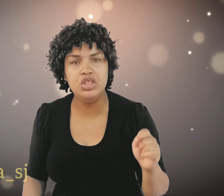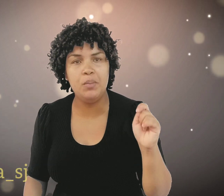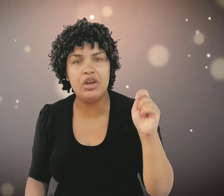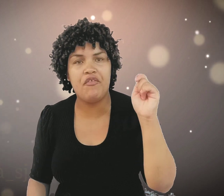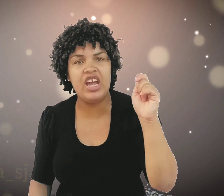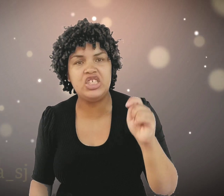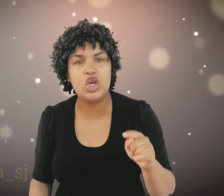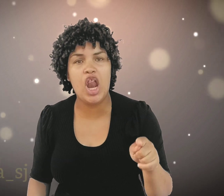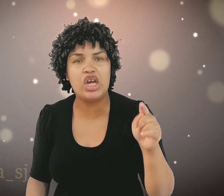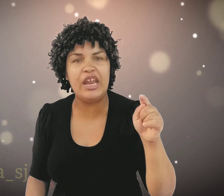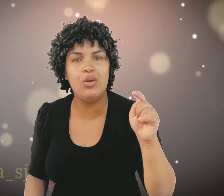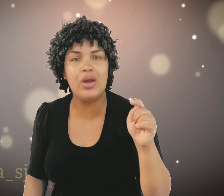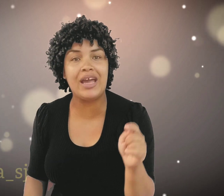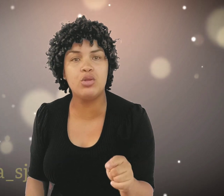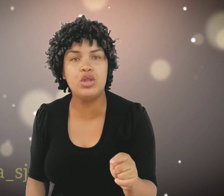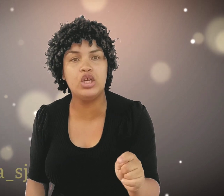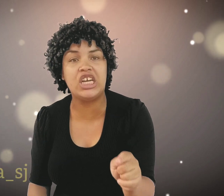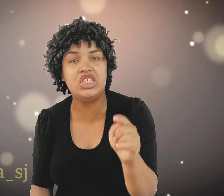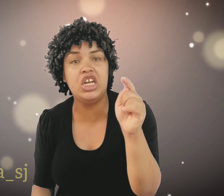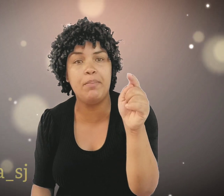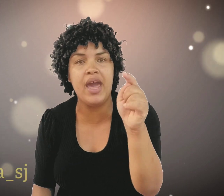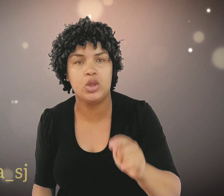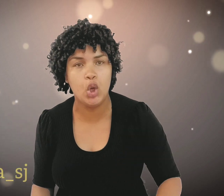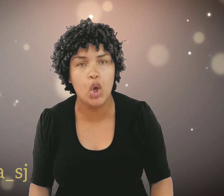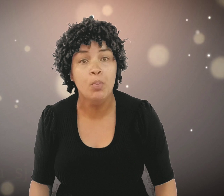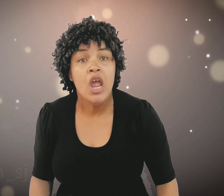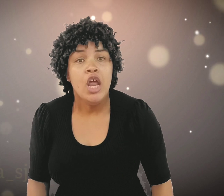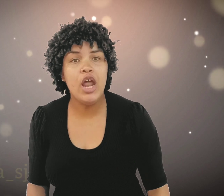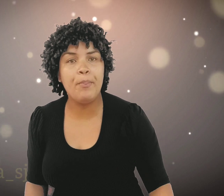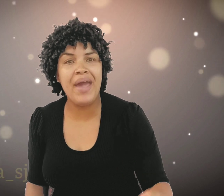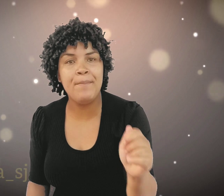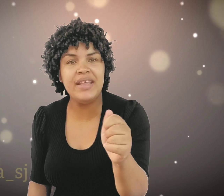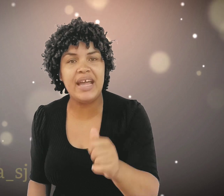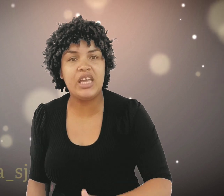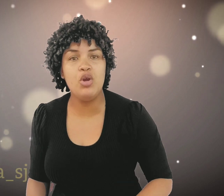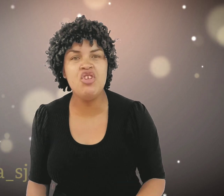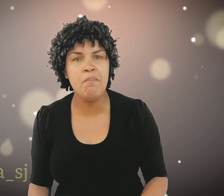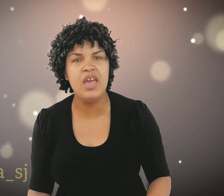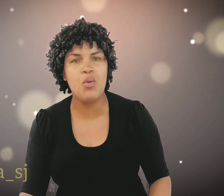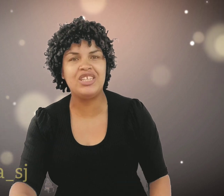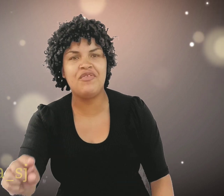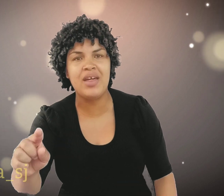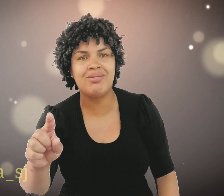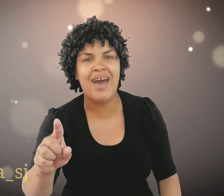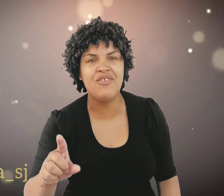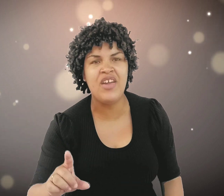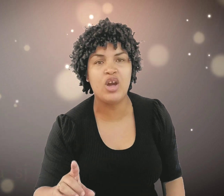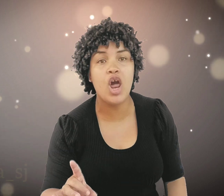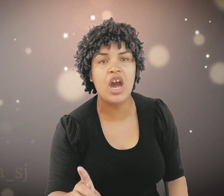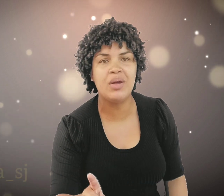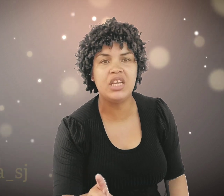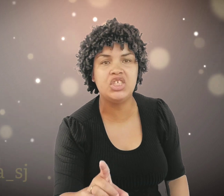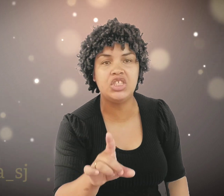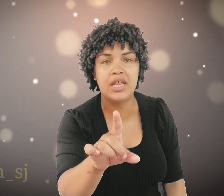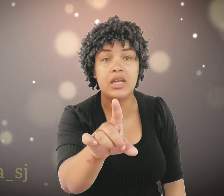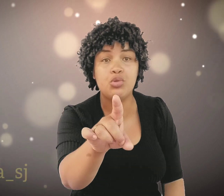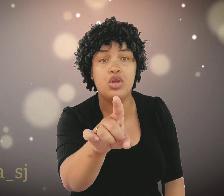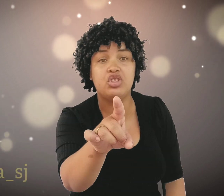inimigo venha te colocar. No lugar que o Senhor já te libertou. Não permita que o inimigo. O adversário. Venha colocar uma tristeza. Que o Senhor já